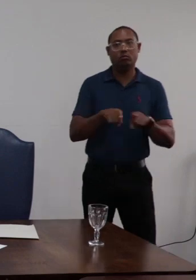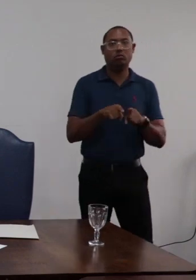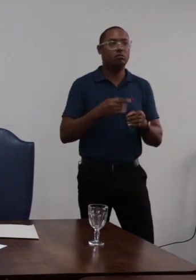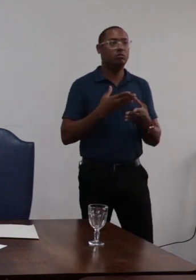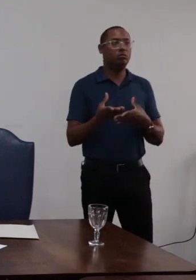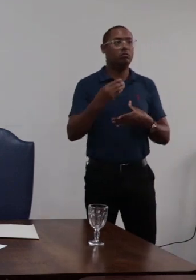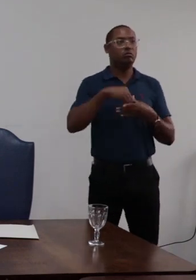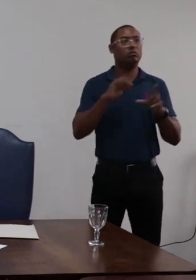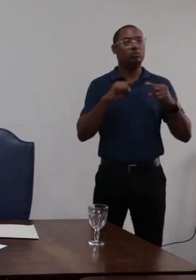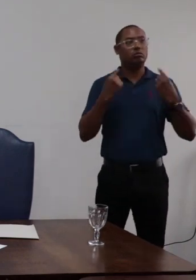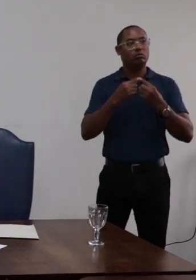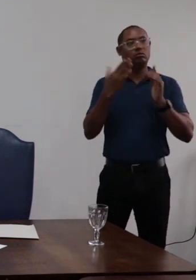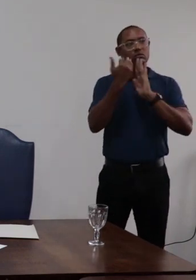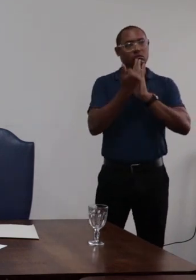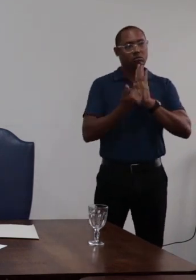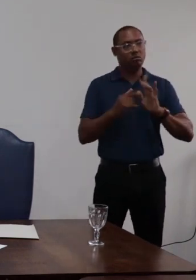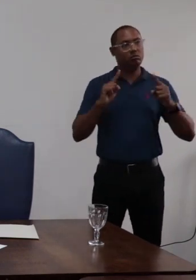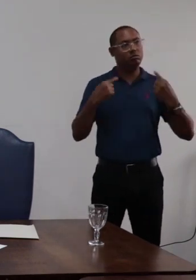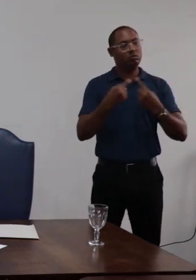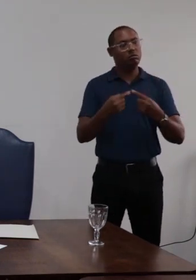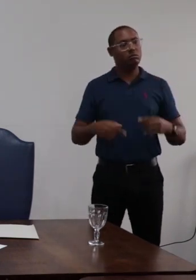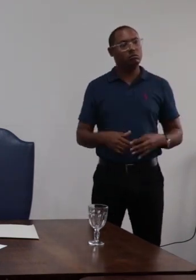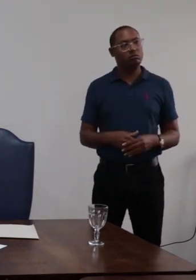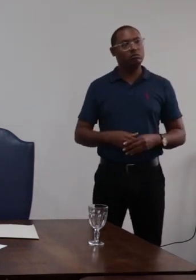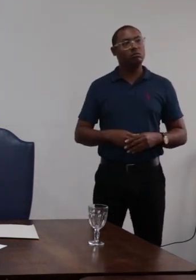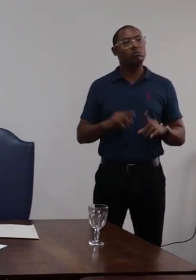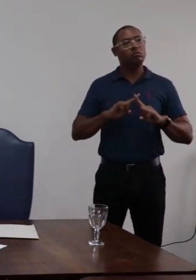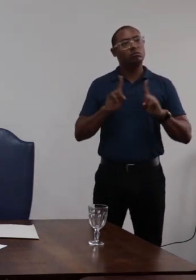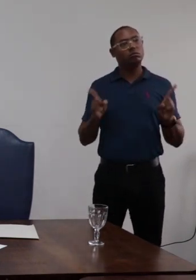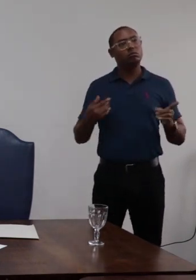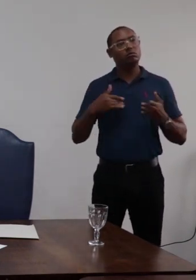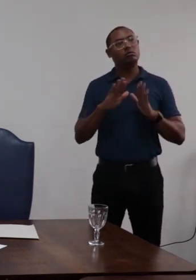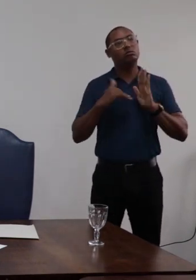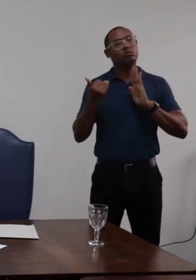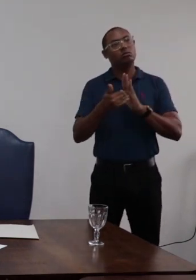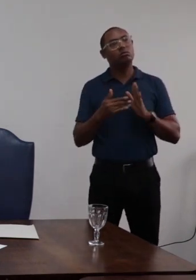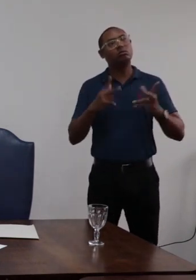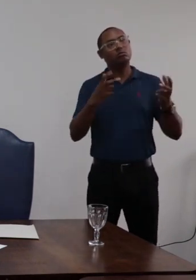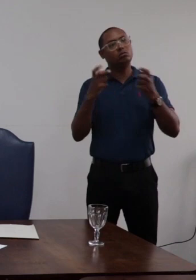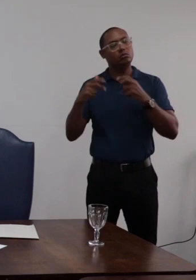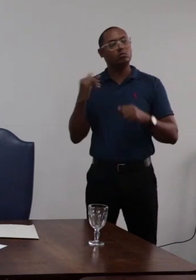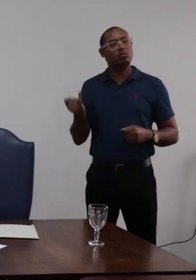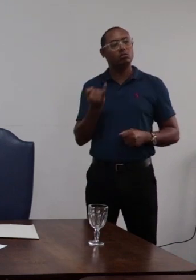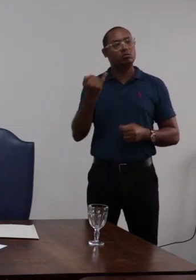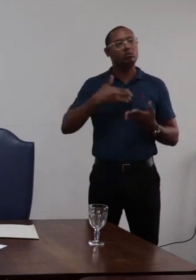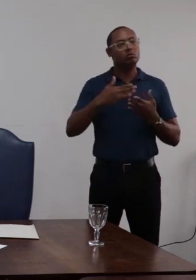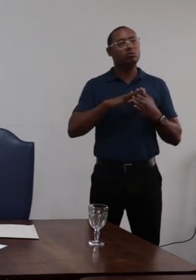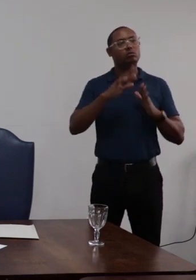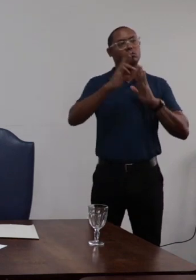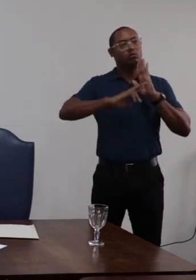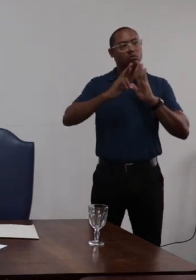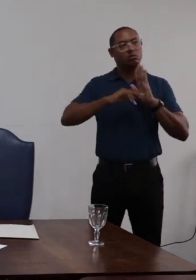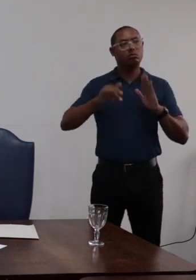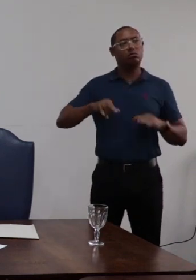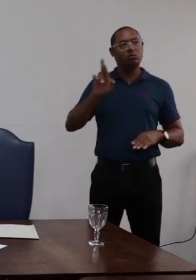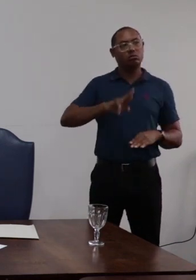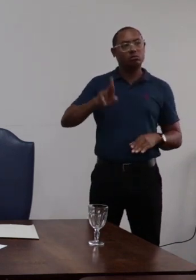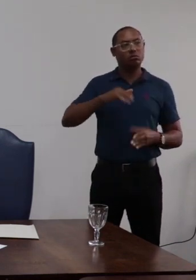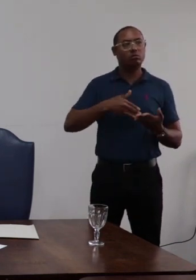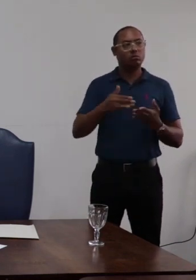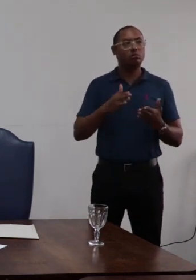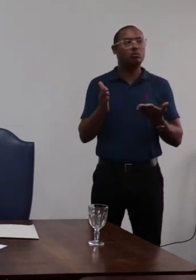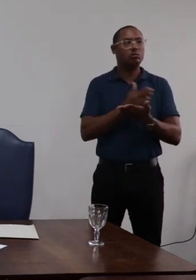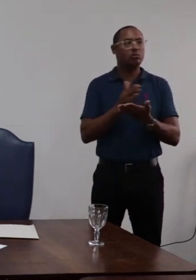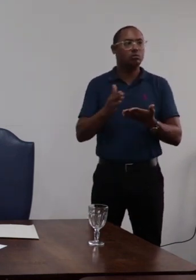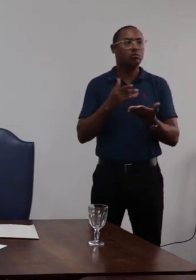lista mas infelizmente nem todos têm percebido a importância que essa resolução tem para a universidade em